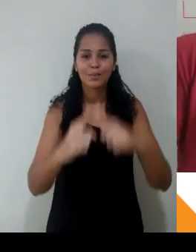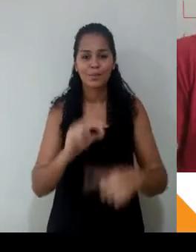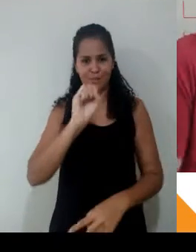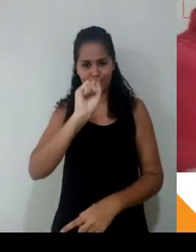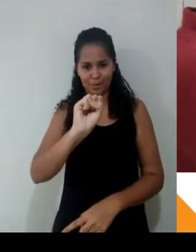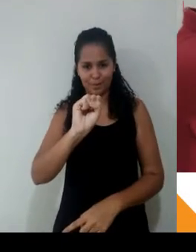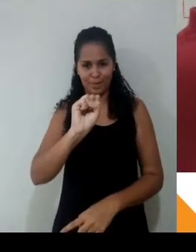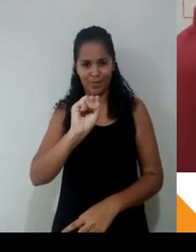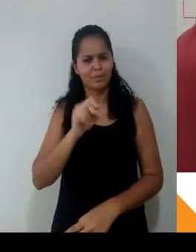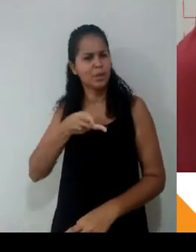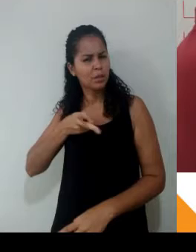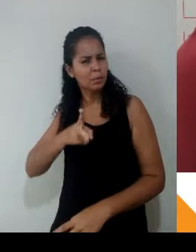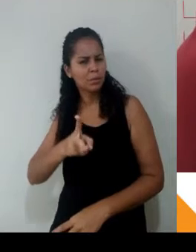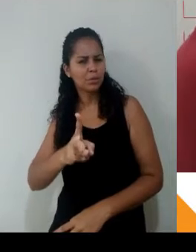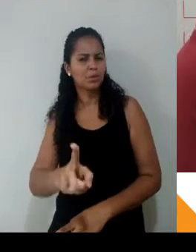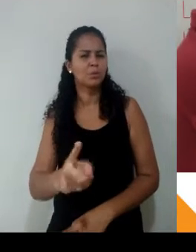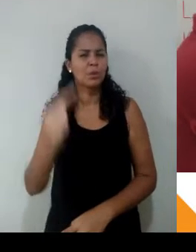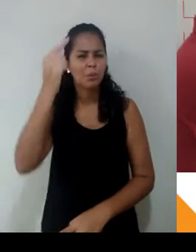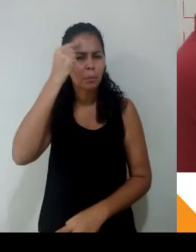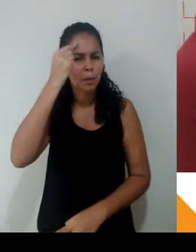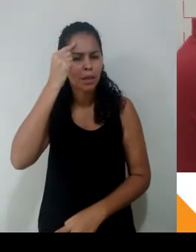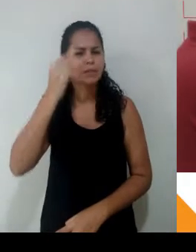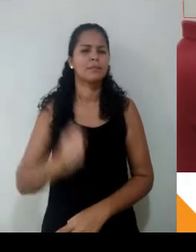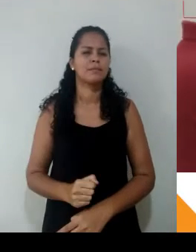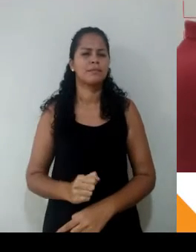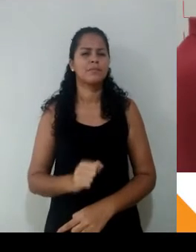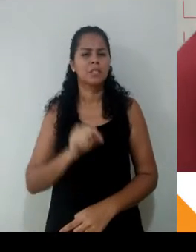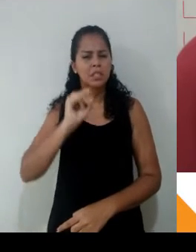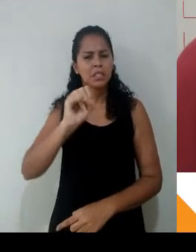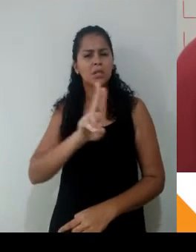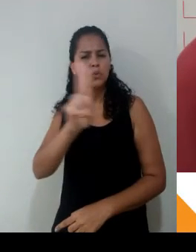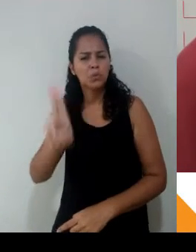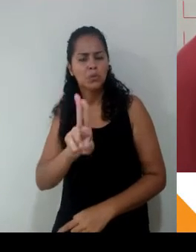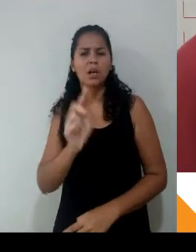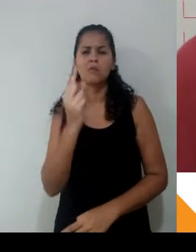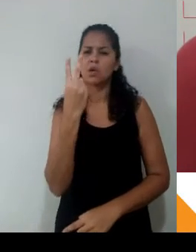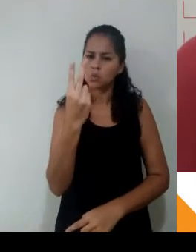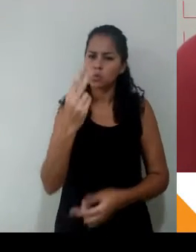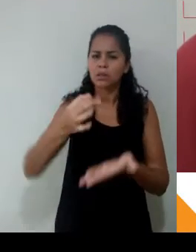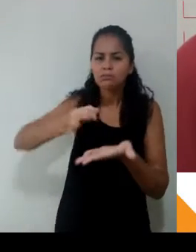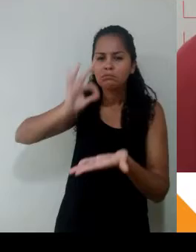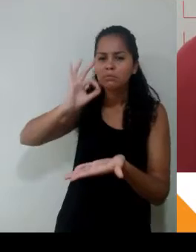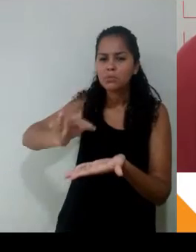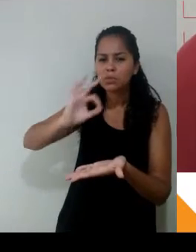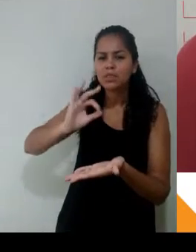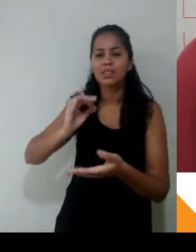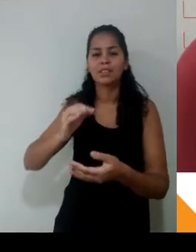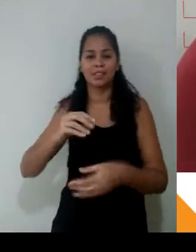comigo. Se eu usava duas xícaras de farinha, eu vou usar dezesseis é porque eu tô fazendo oito